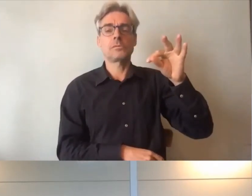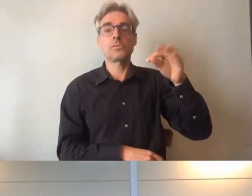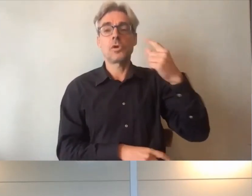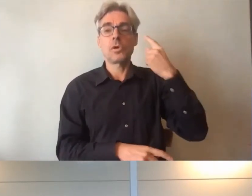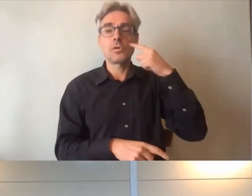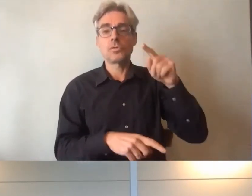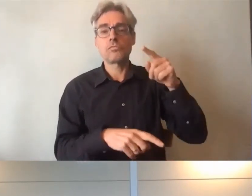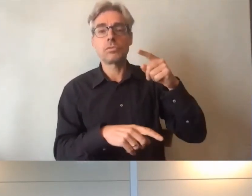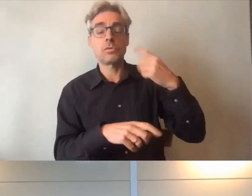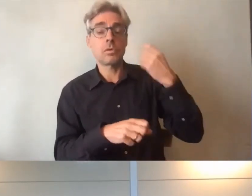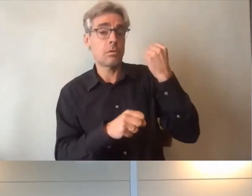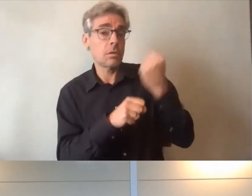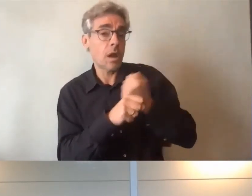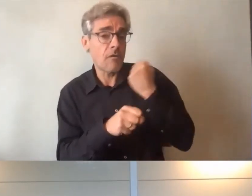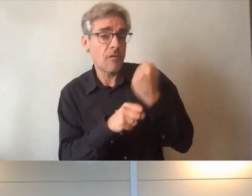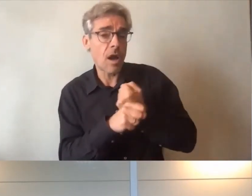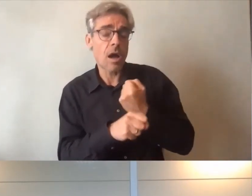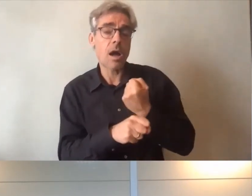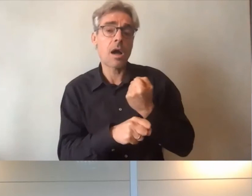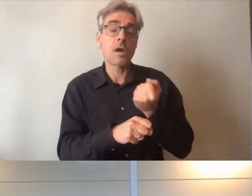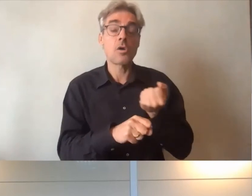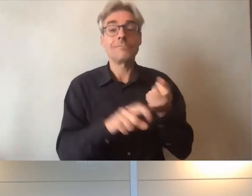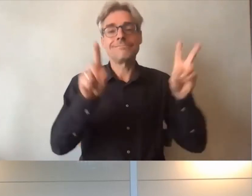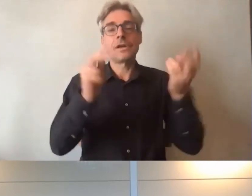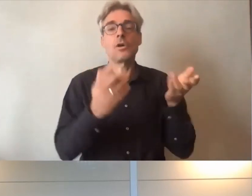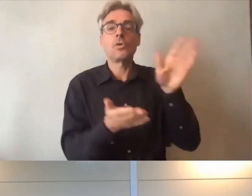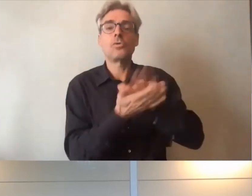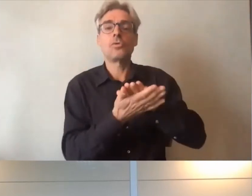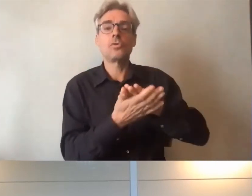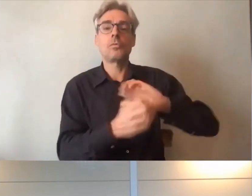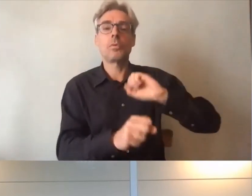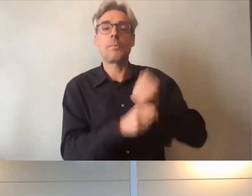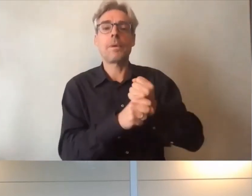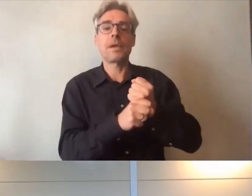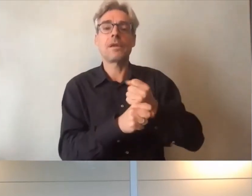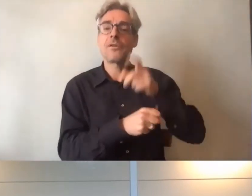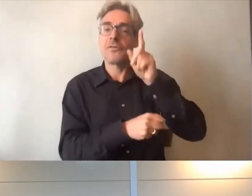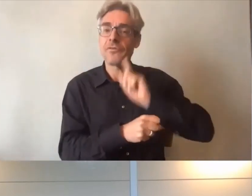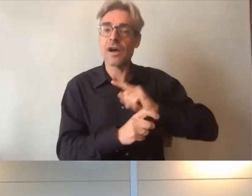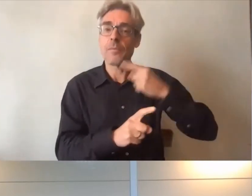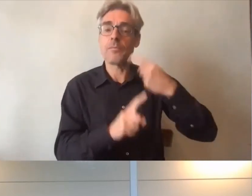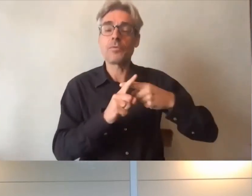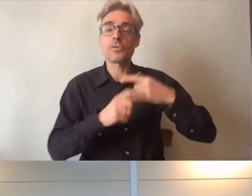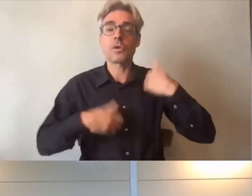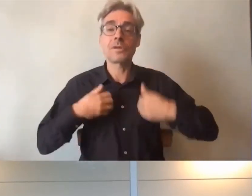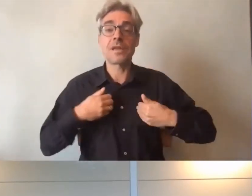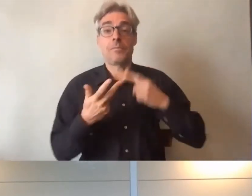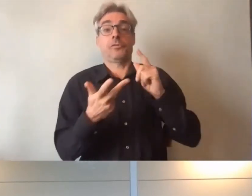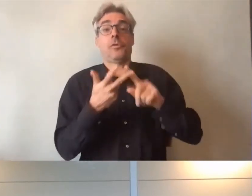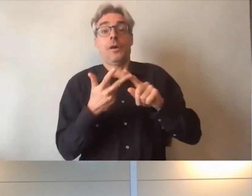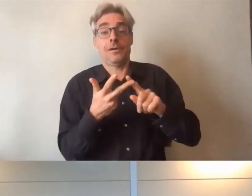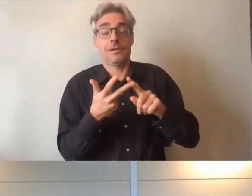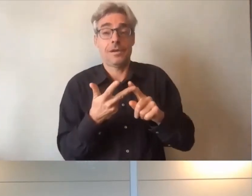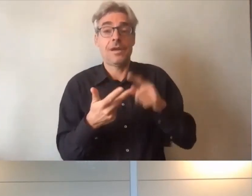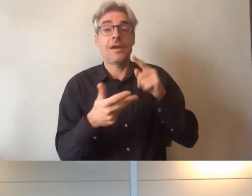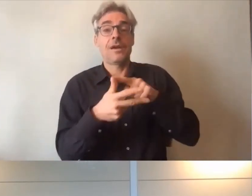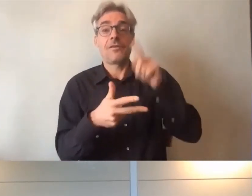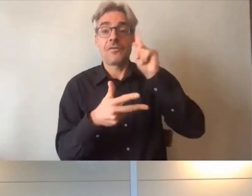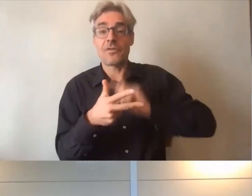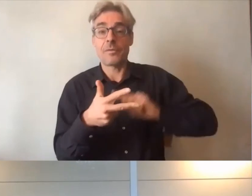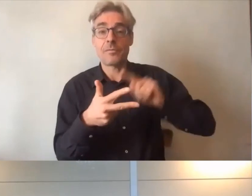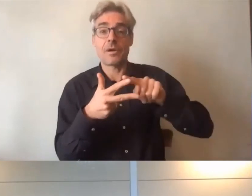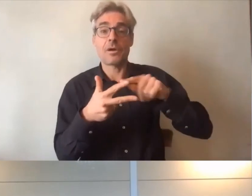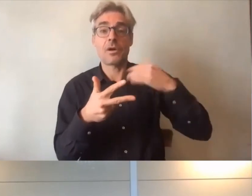qu'il s'agisse de la double peine du handicap et d'être femme la triple peine souvent d'être femme